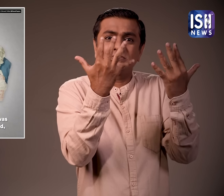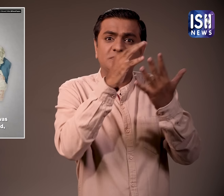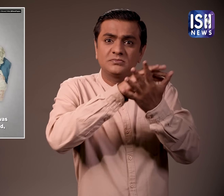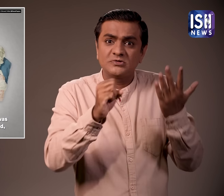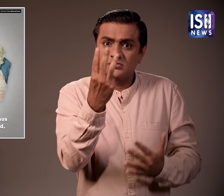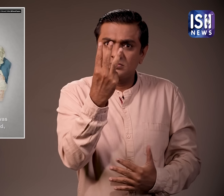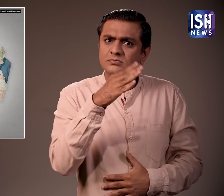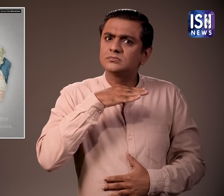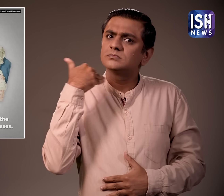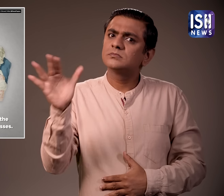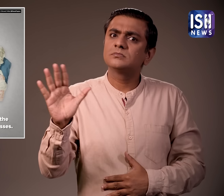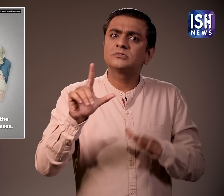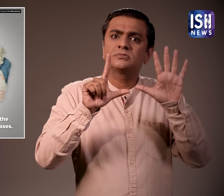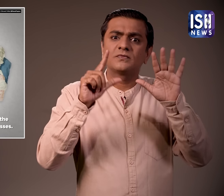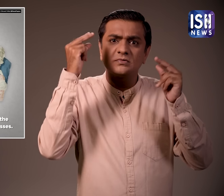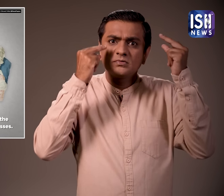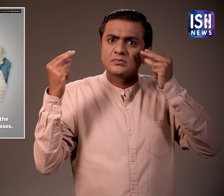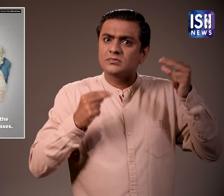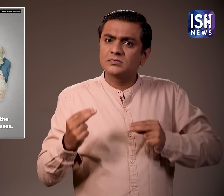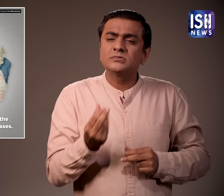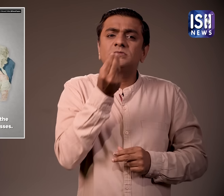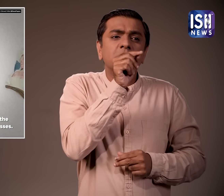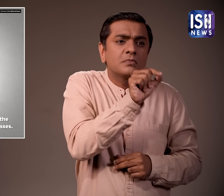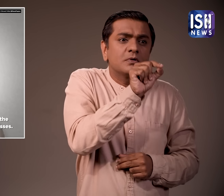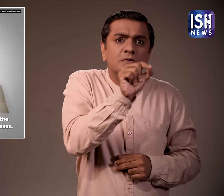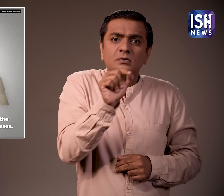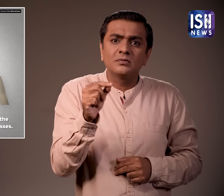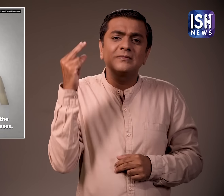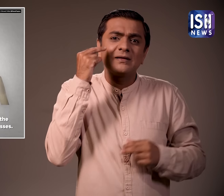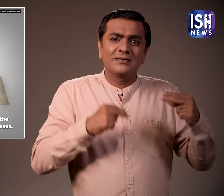लोगों की वाइरस से मौत हो जाती थी जबकि अन्य लोग विक्रूत हो जाते थे